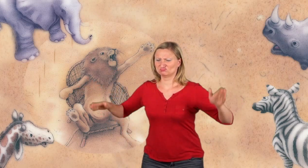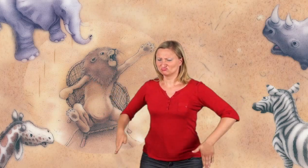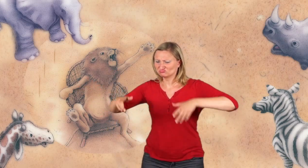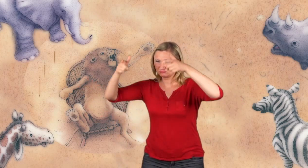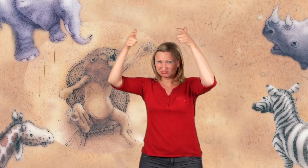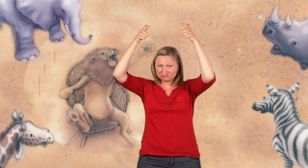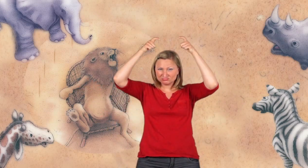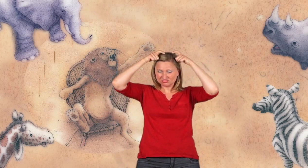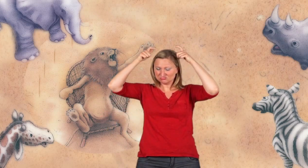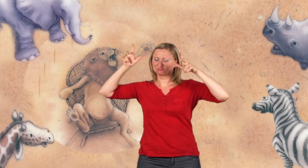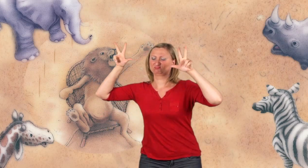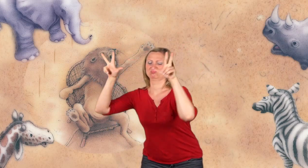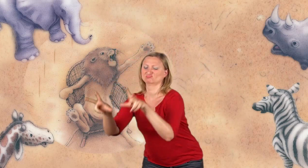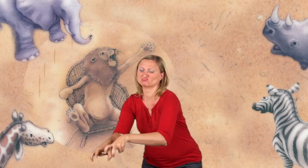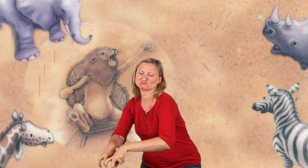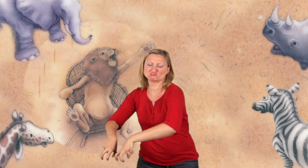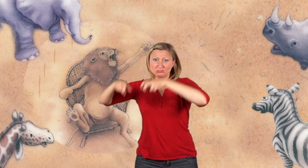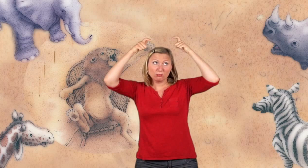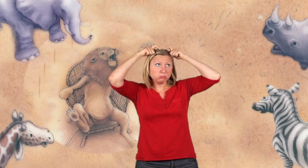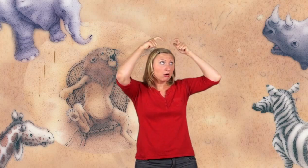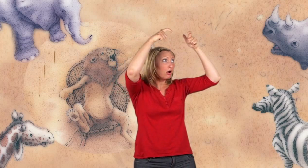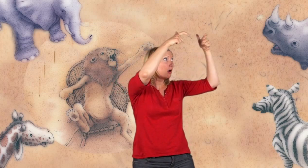Geier dazwischen und schnappte Leo die Krone von der Mähne.